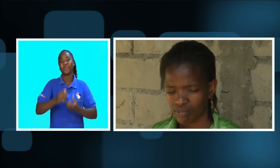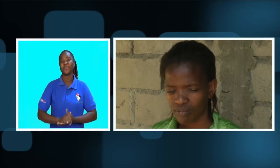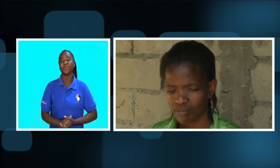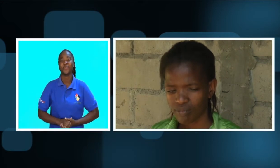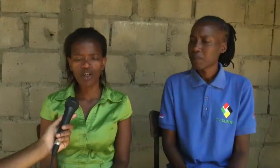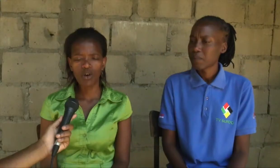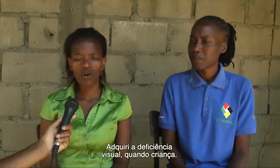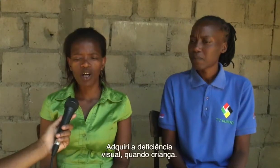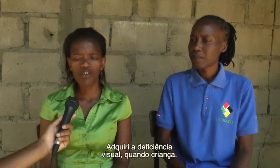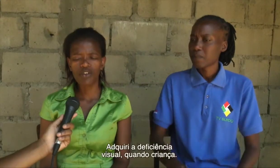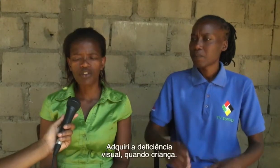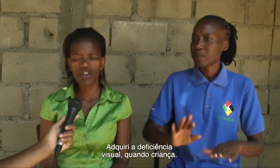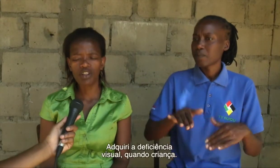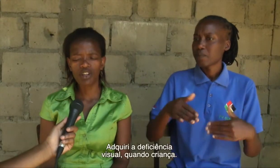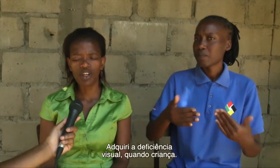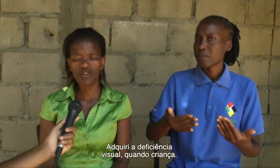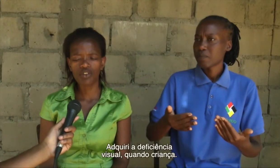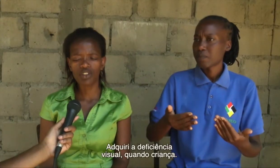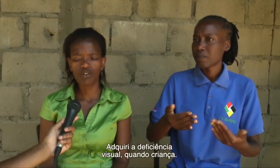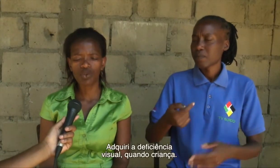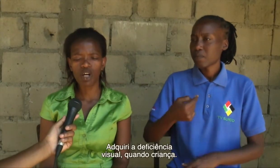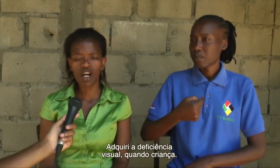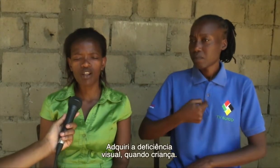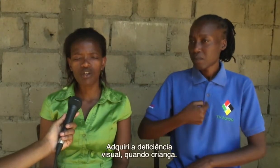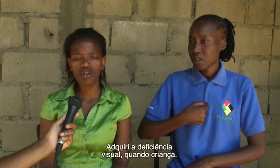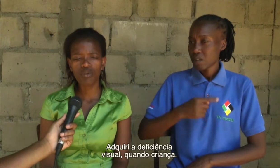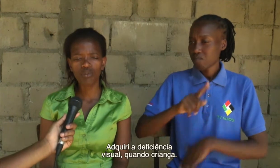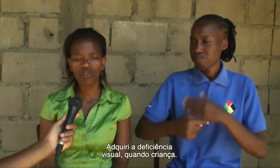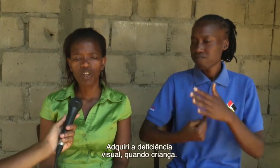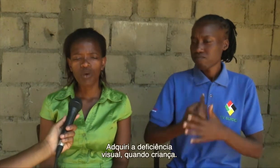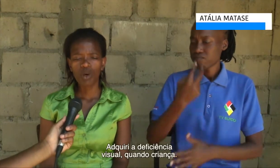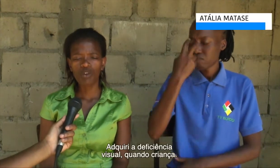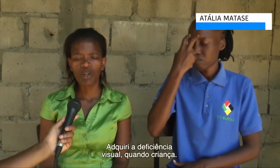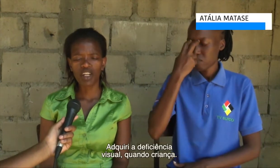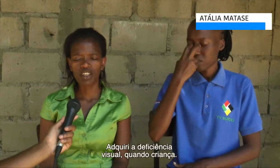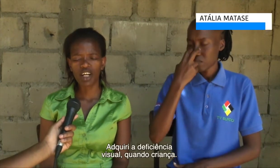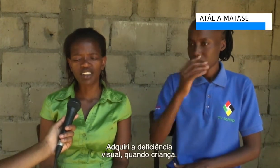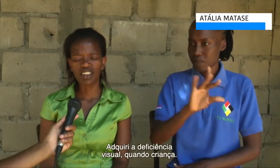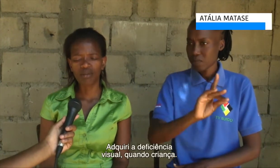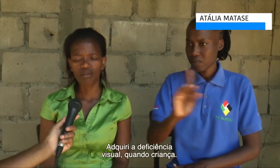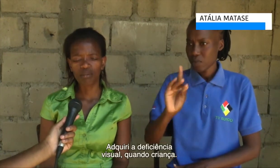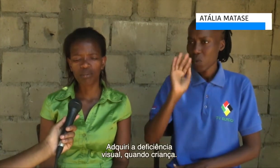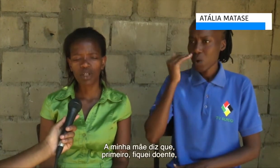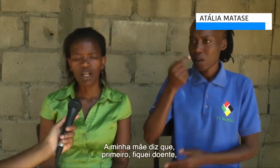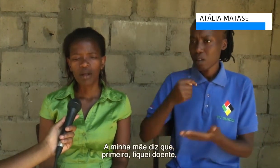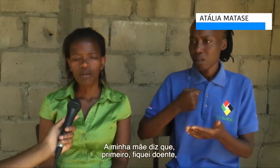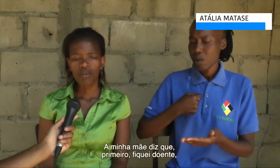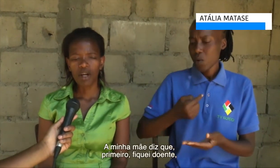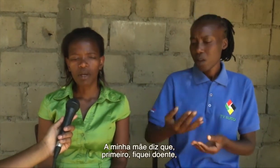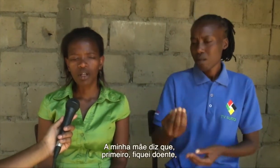Eu adquiri a deficiência visual quando eu era criança. Minha mãe